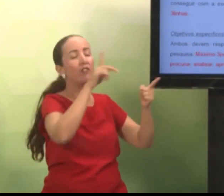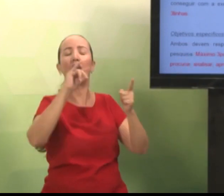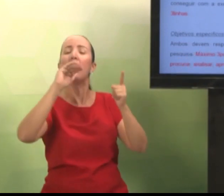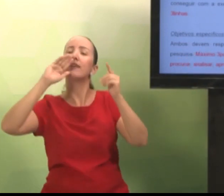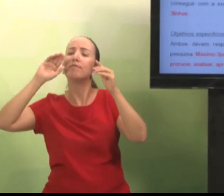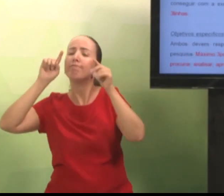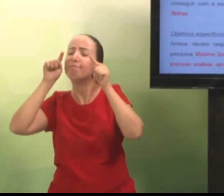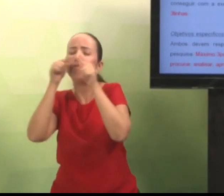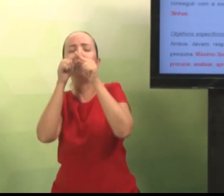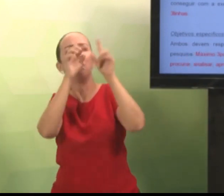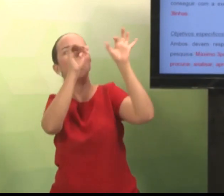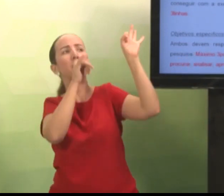infinitivo.